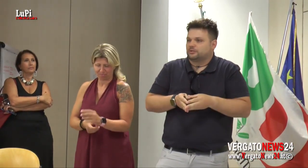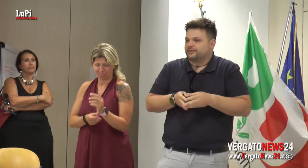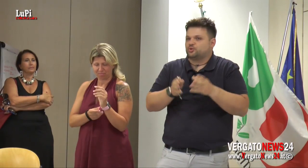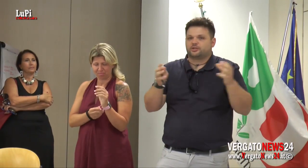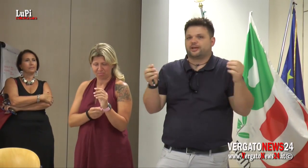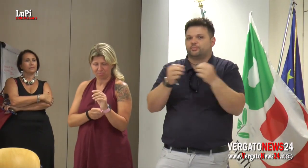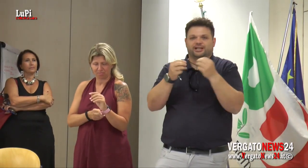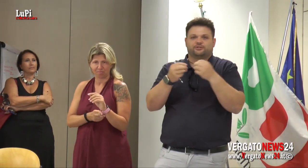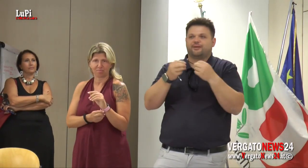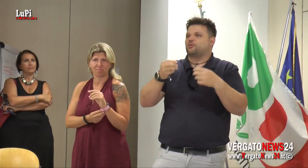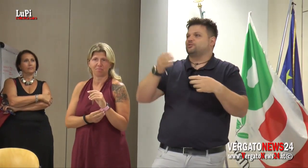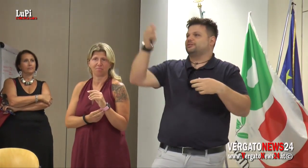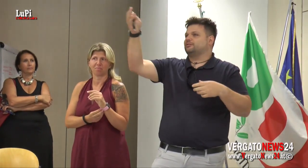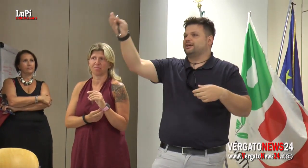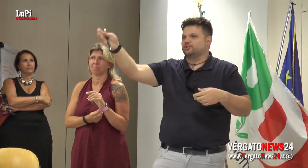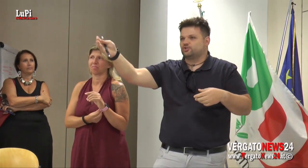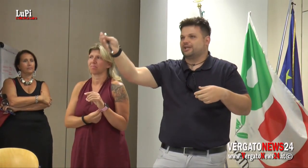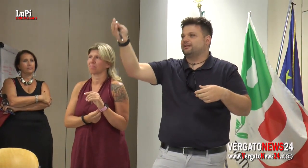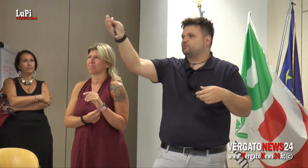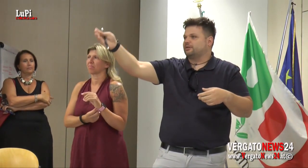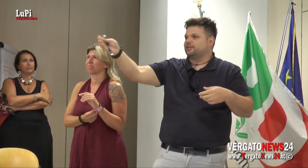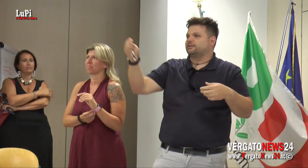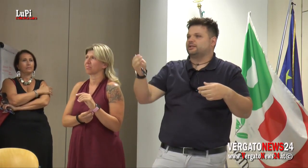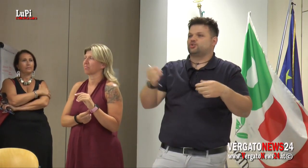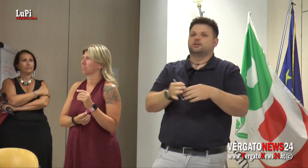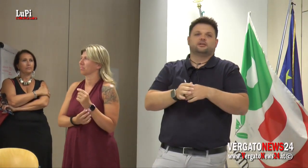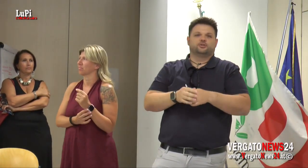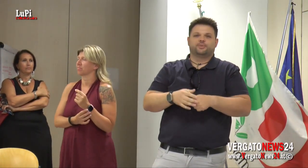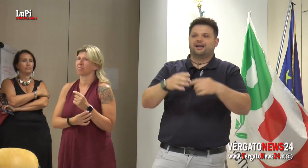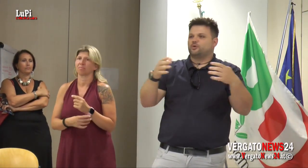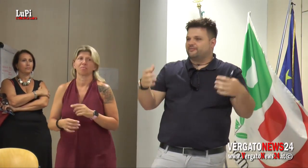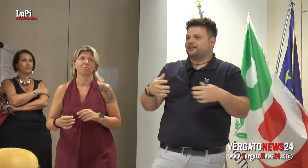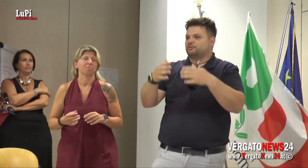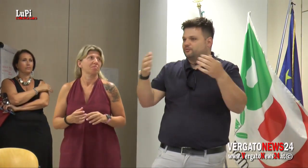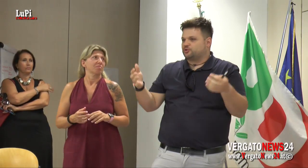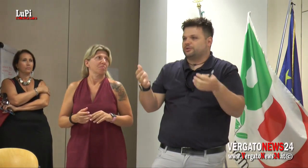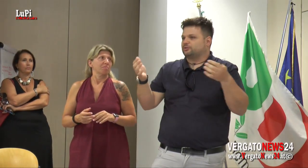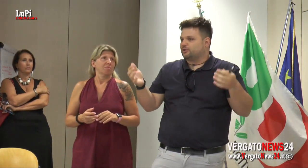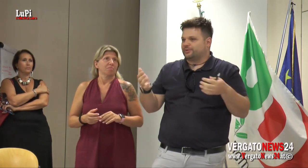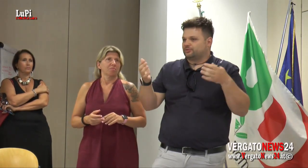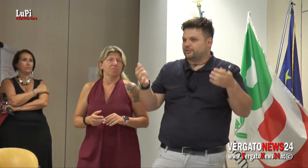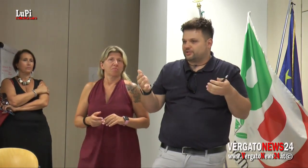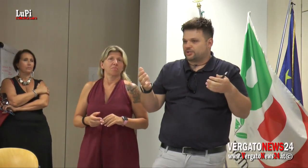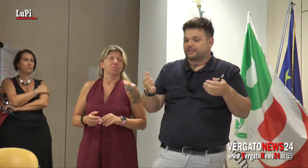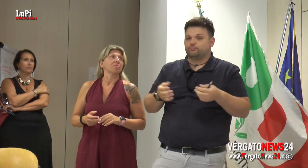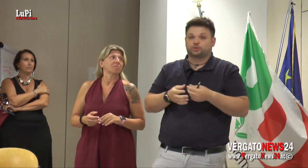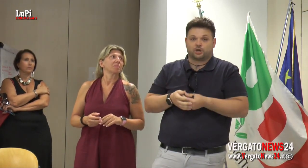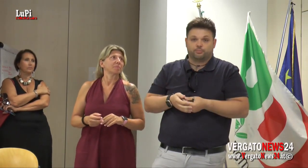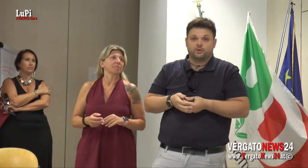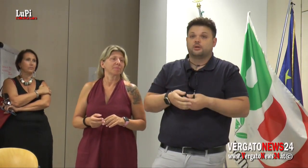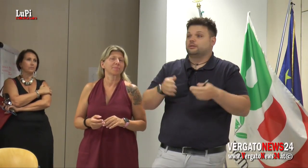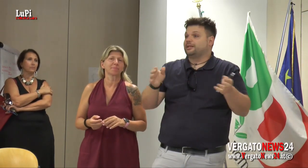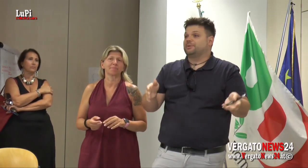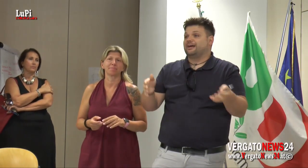soluzione bisogna che poi la troviamo. Qua ho sentito anche il CGL, giustamente, dirci che dobbiamo avere il coinvolgimento degli operatori, eccetera.